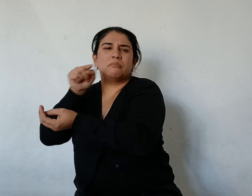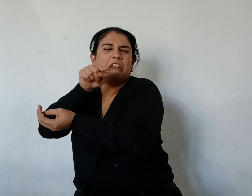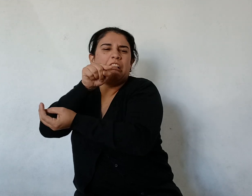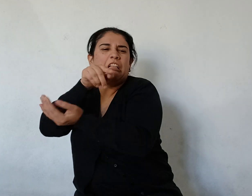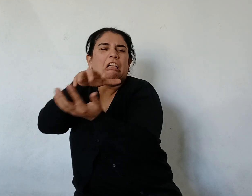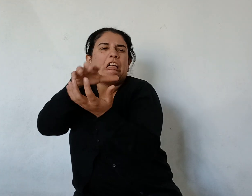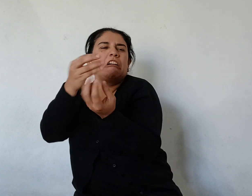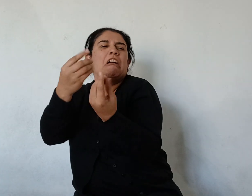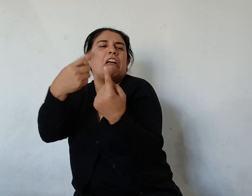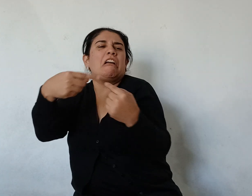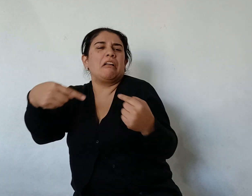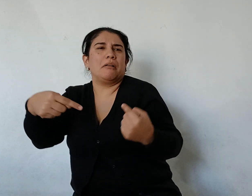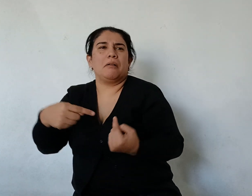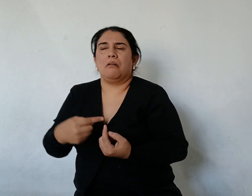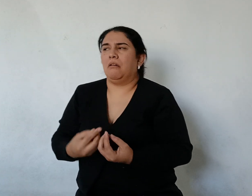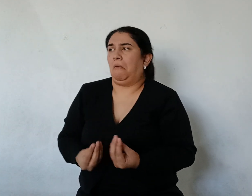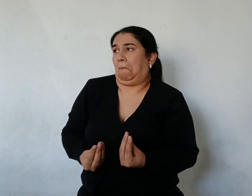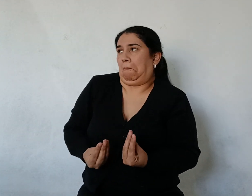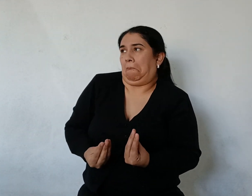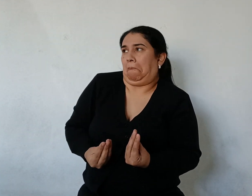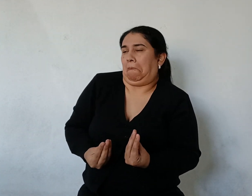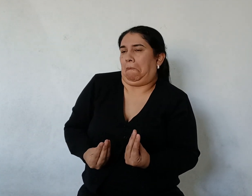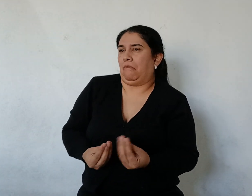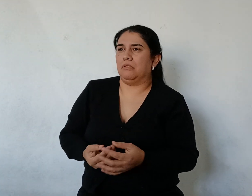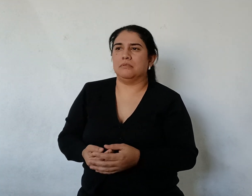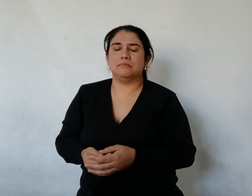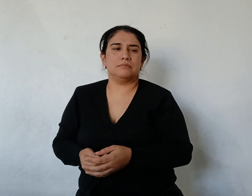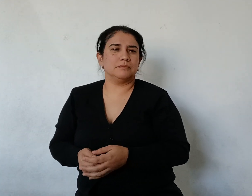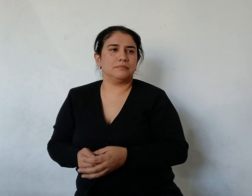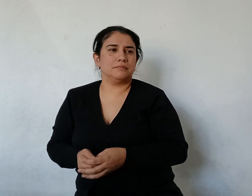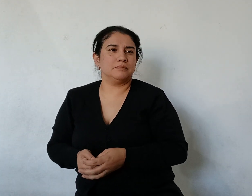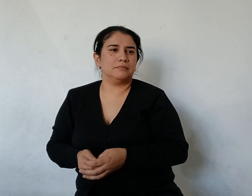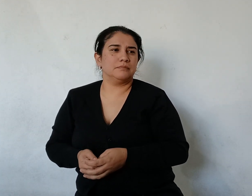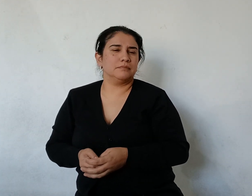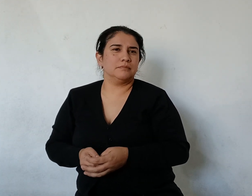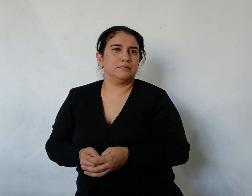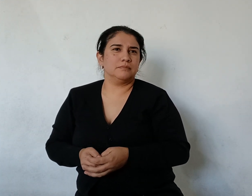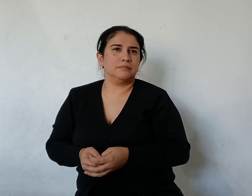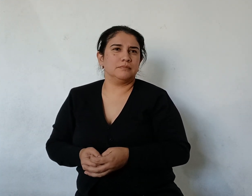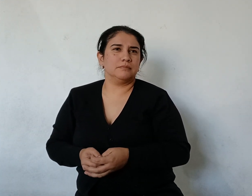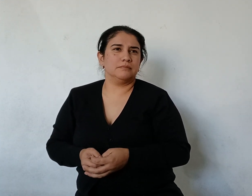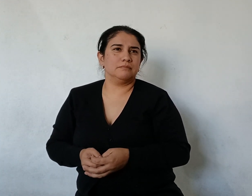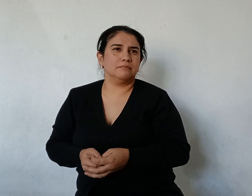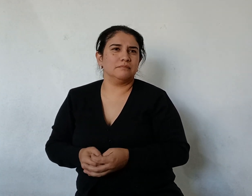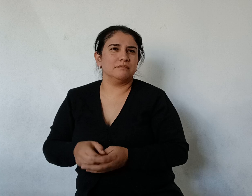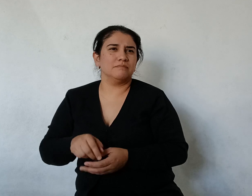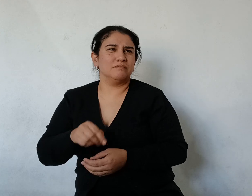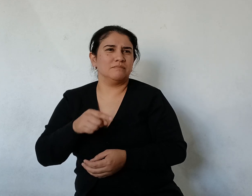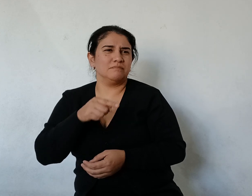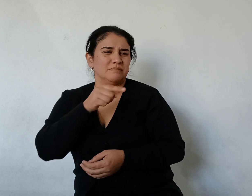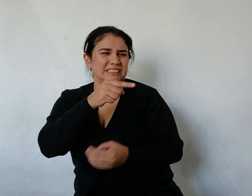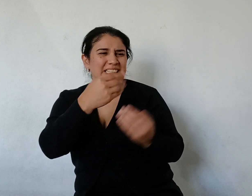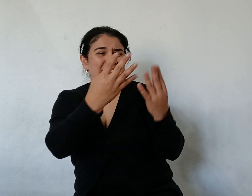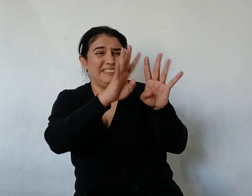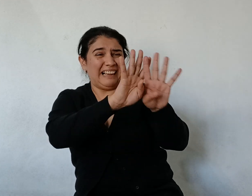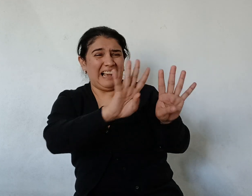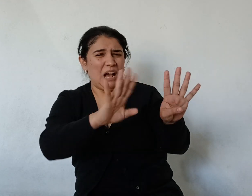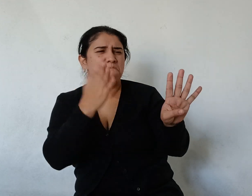los yacarés Sacando la cabeza por entre los troncos del dique ¡No se está estorbando eso! Continuaron los hombres